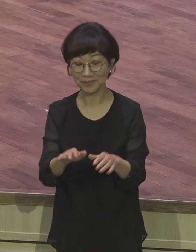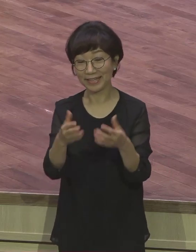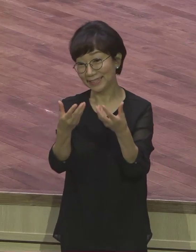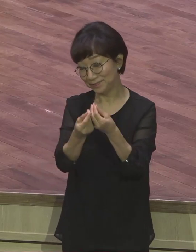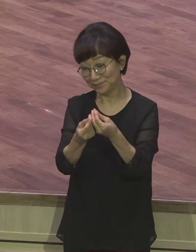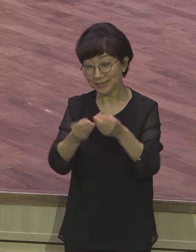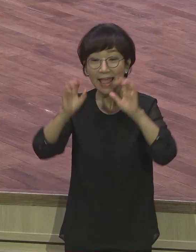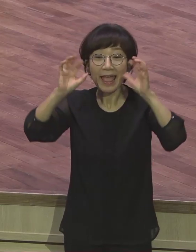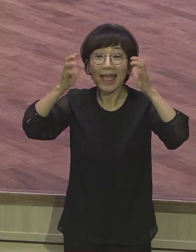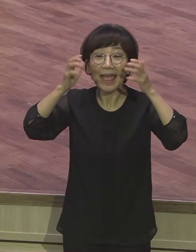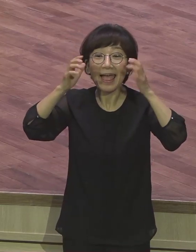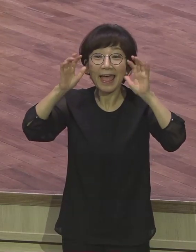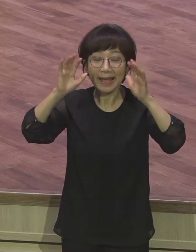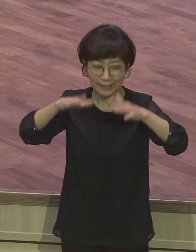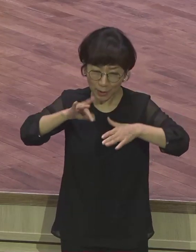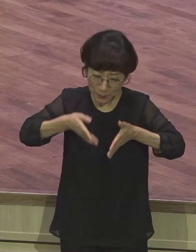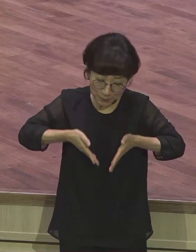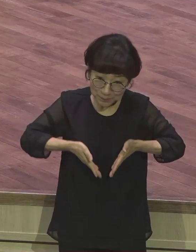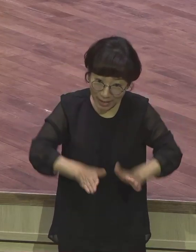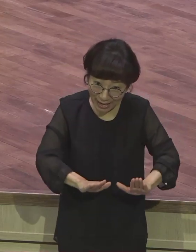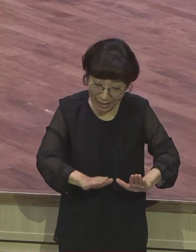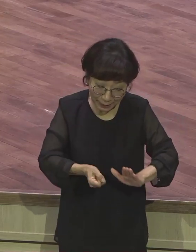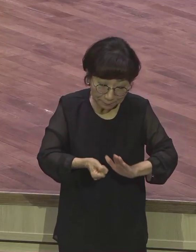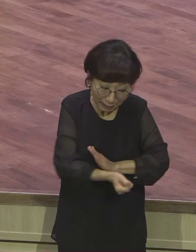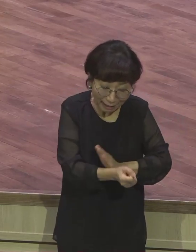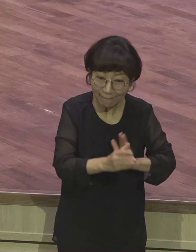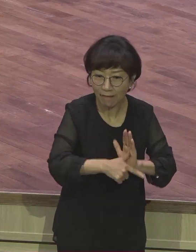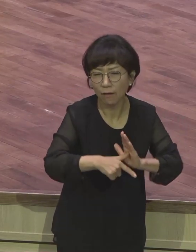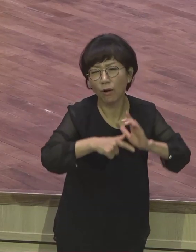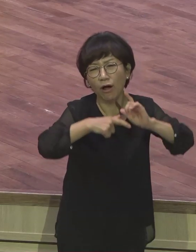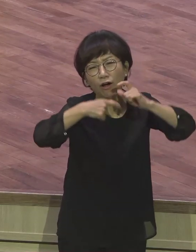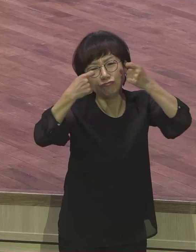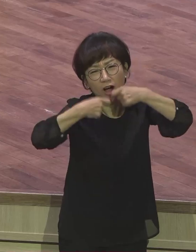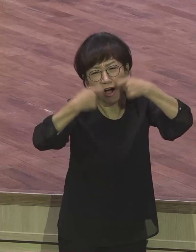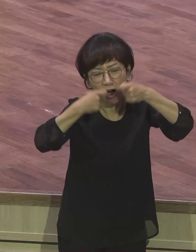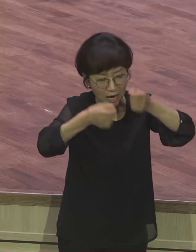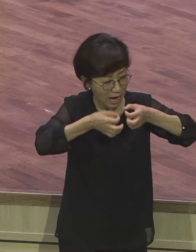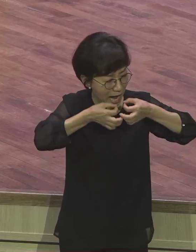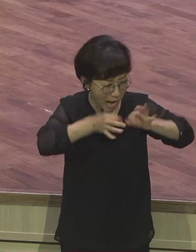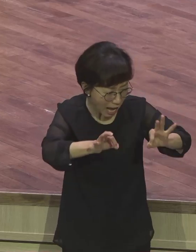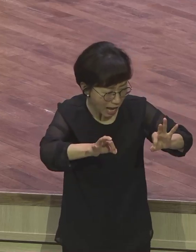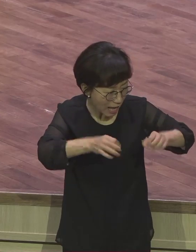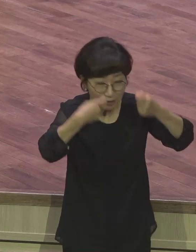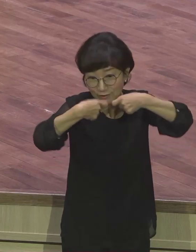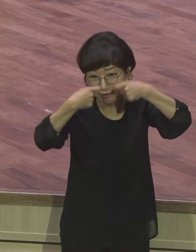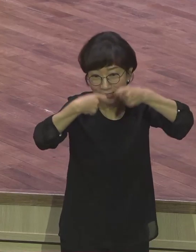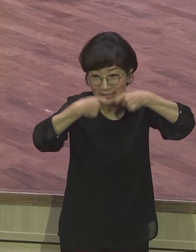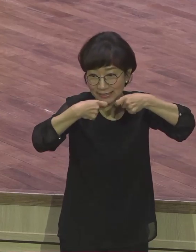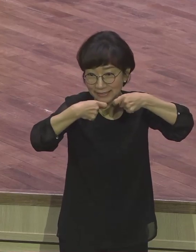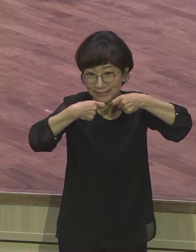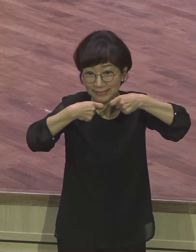어떻게 우리 어머니 뱃속에서 딱 태어날 때 미친 듯이 웁니다.